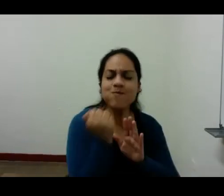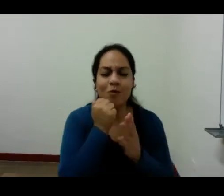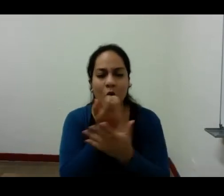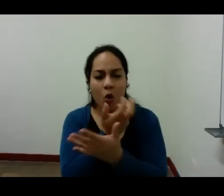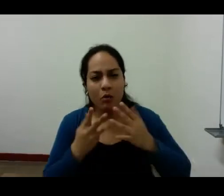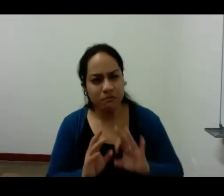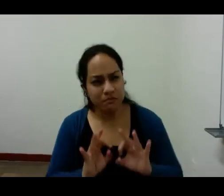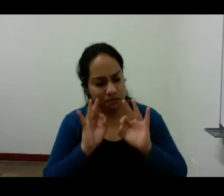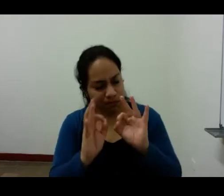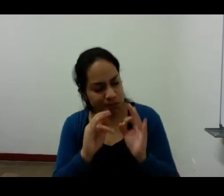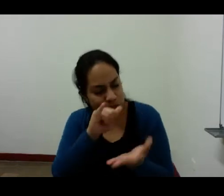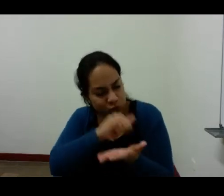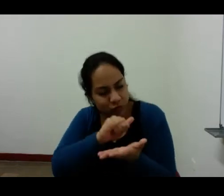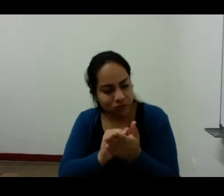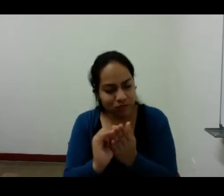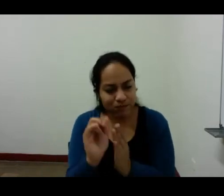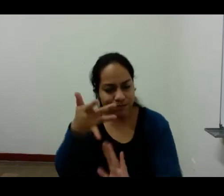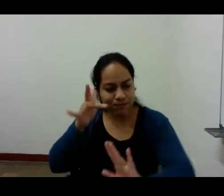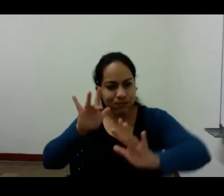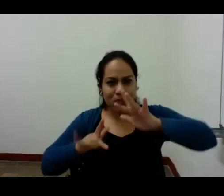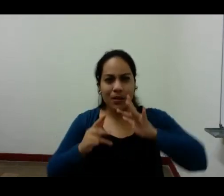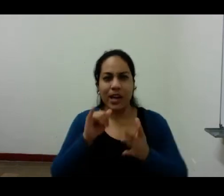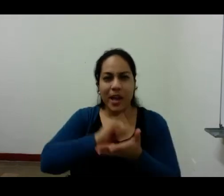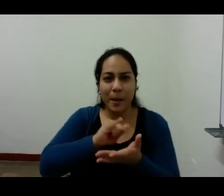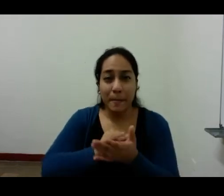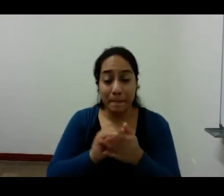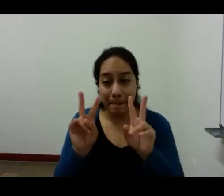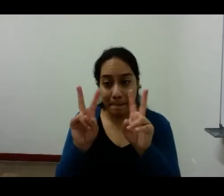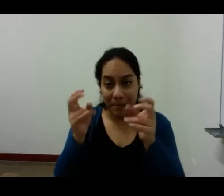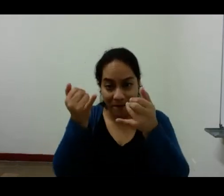centellantes las oílas comillas